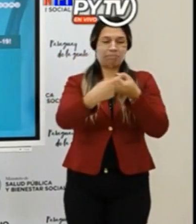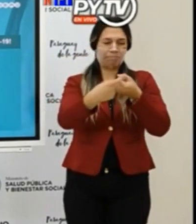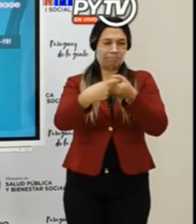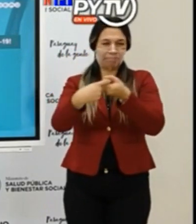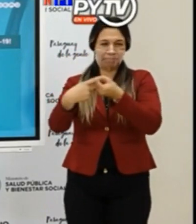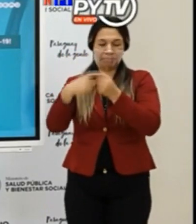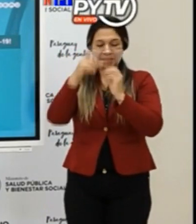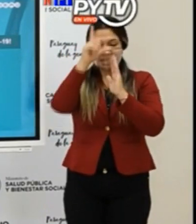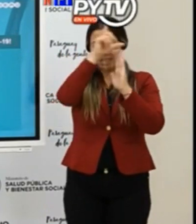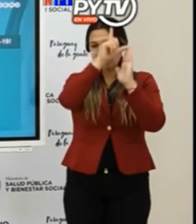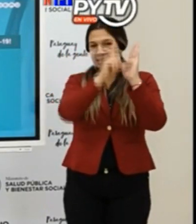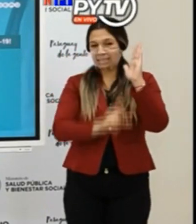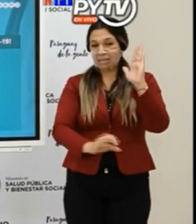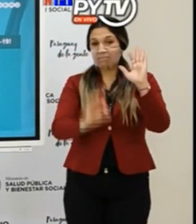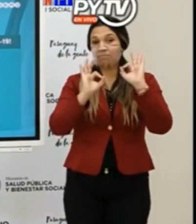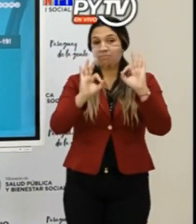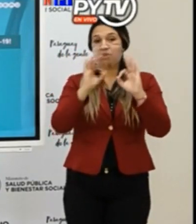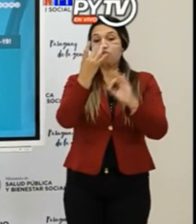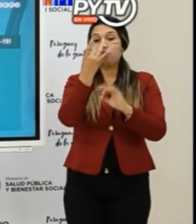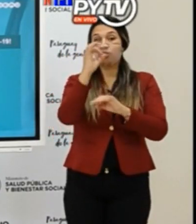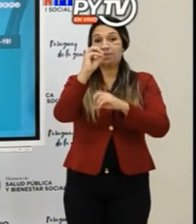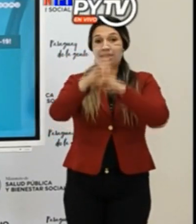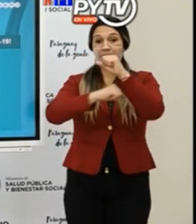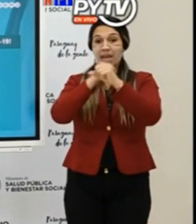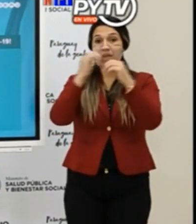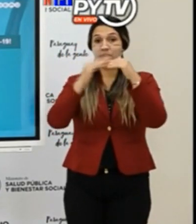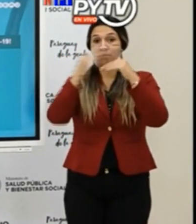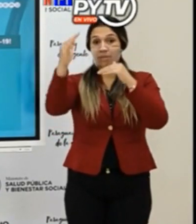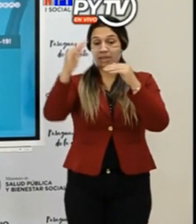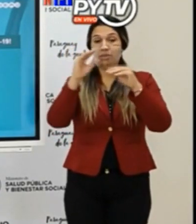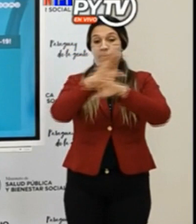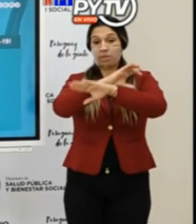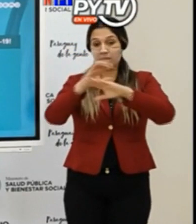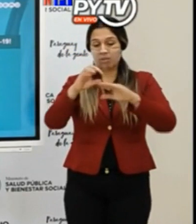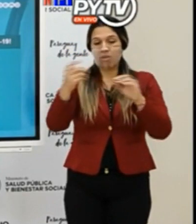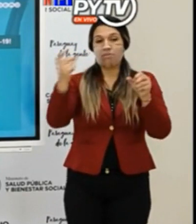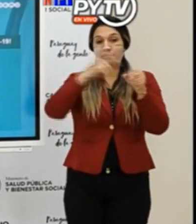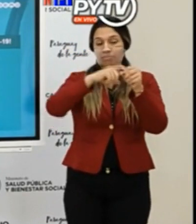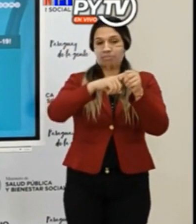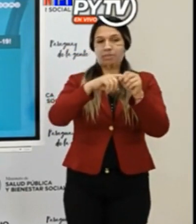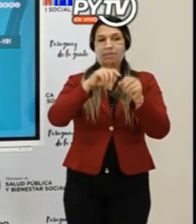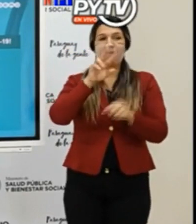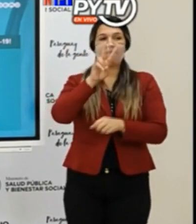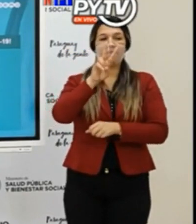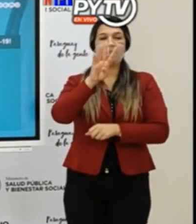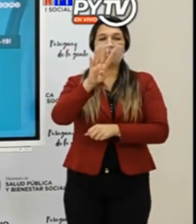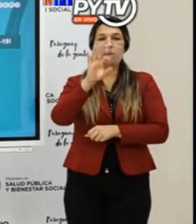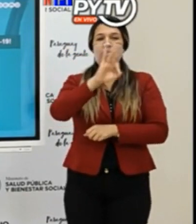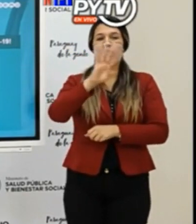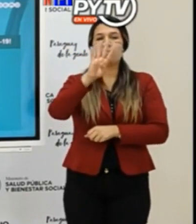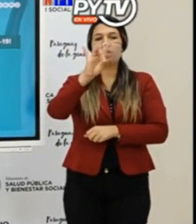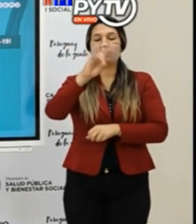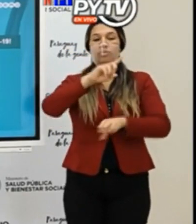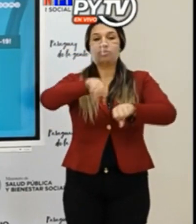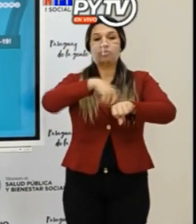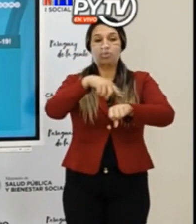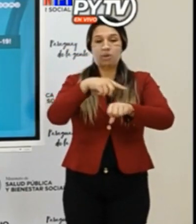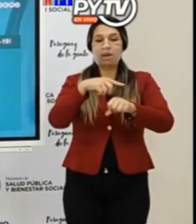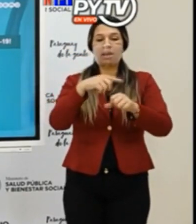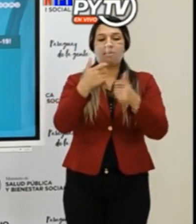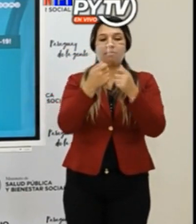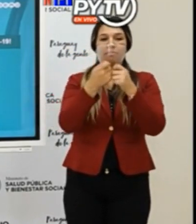registradas de 80 años y más, ya les estará en un promedio de 24 a 48 horas llegando el